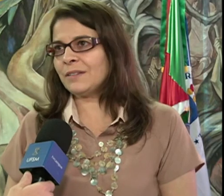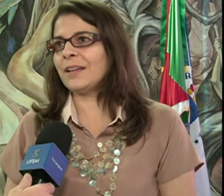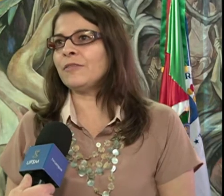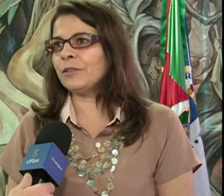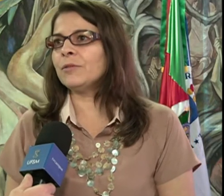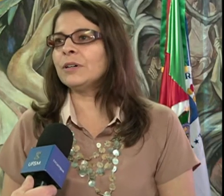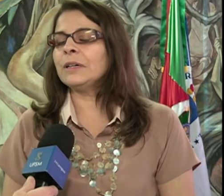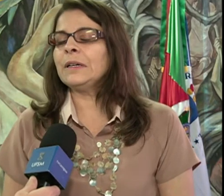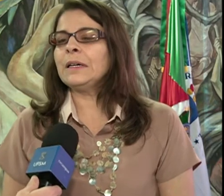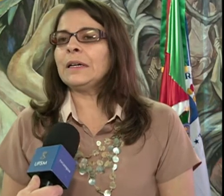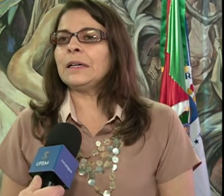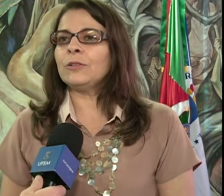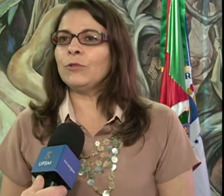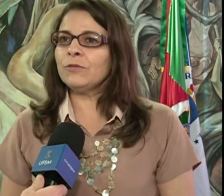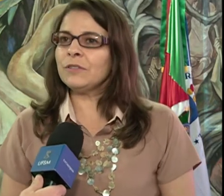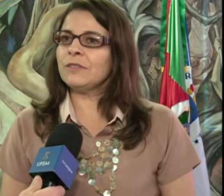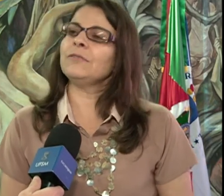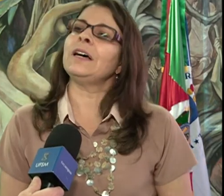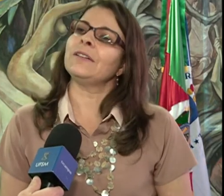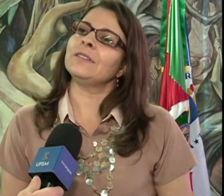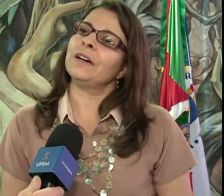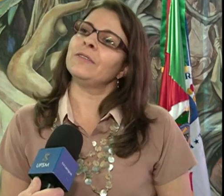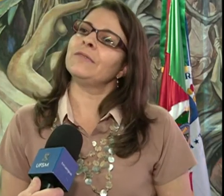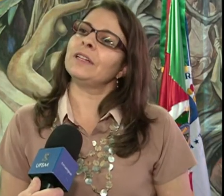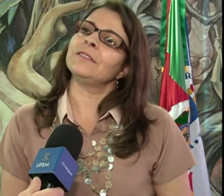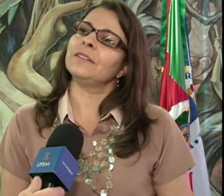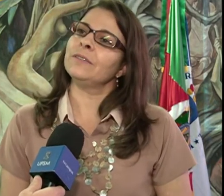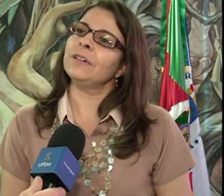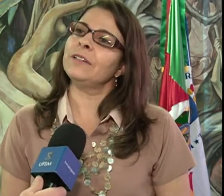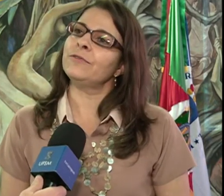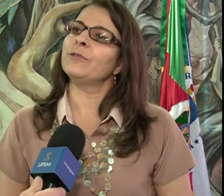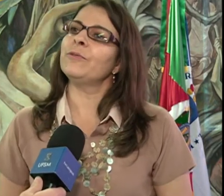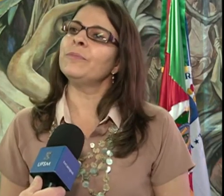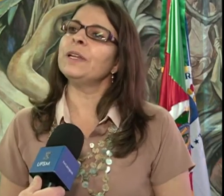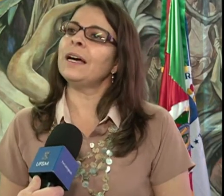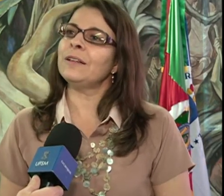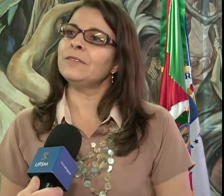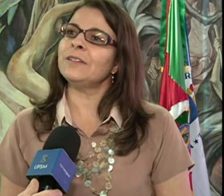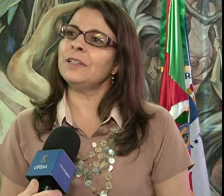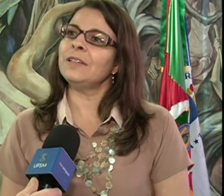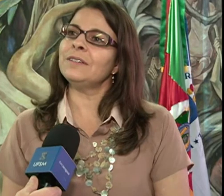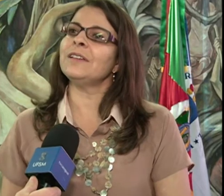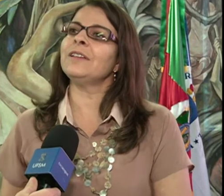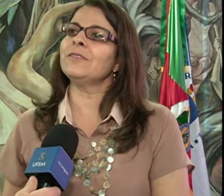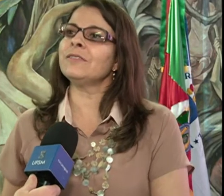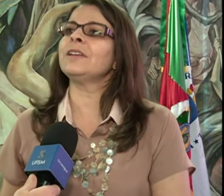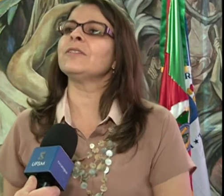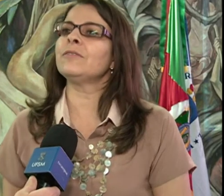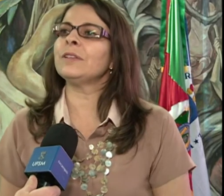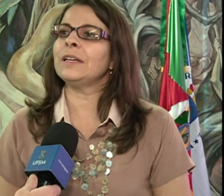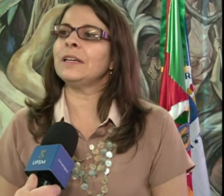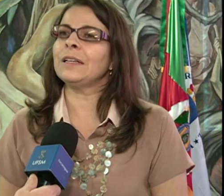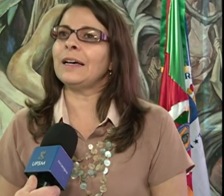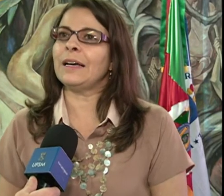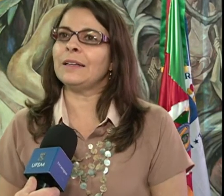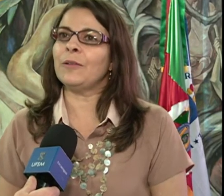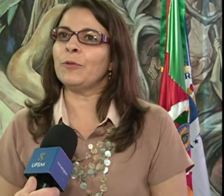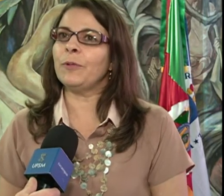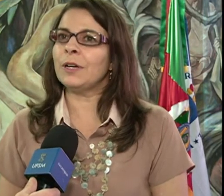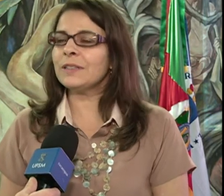que está em vigor, todos os resultados da autoavaliação foram compilados e inseridos dentro da proposta